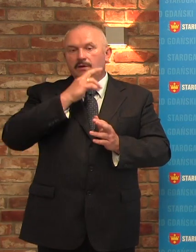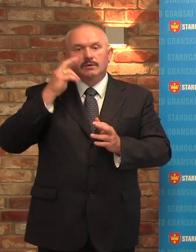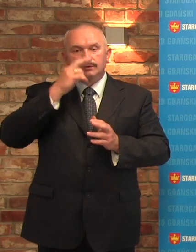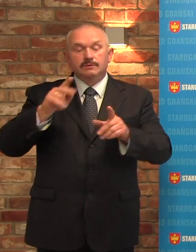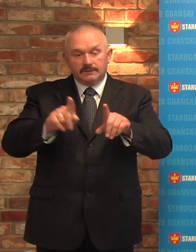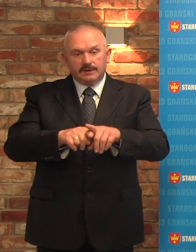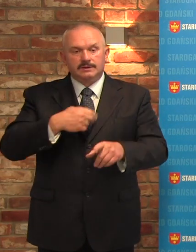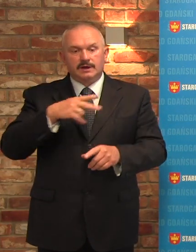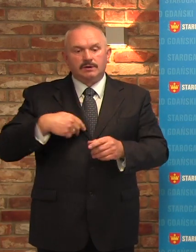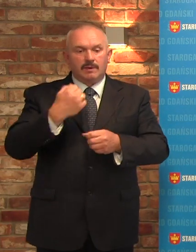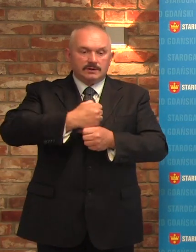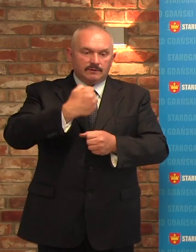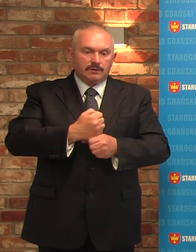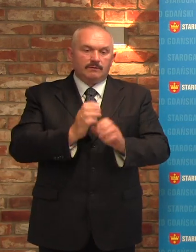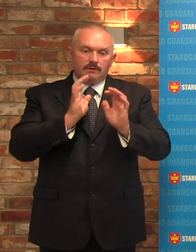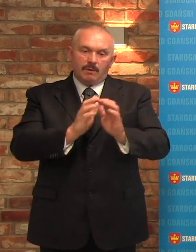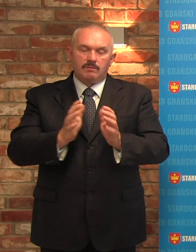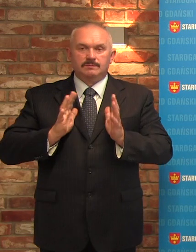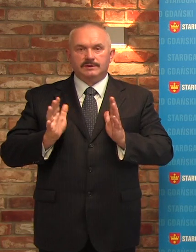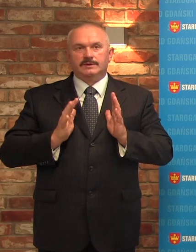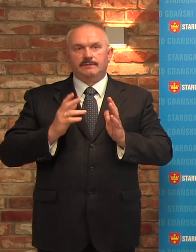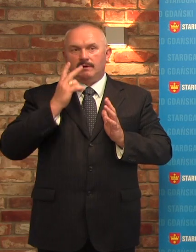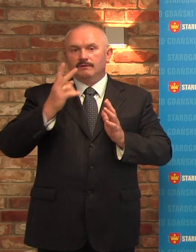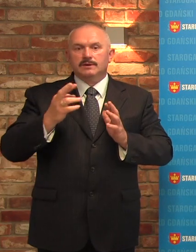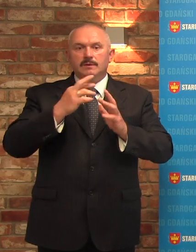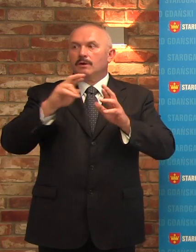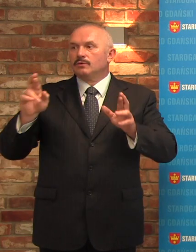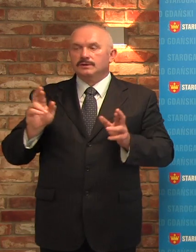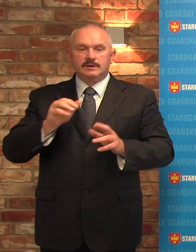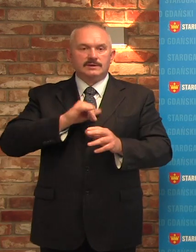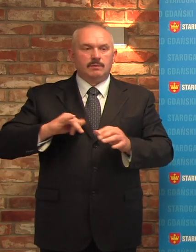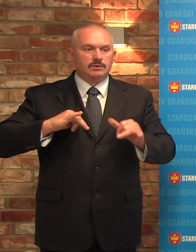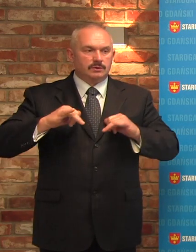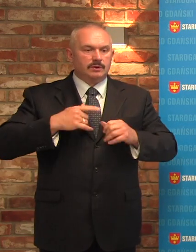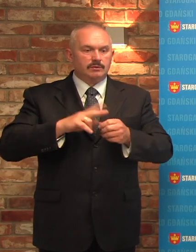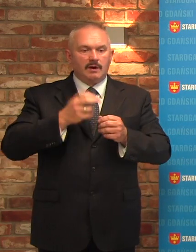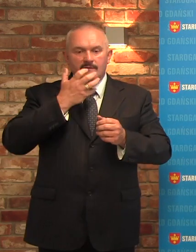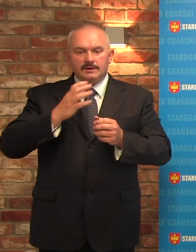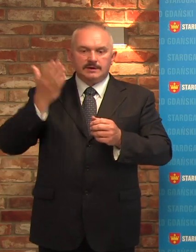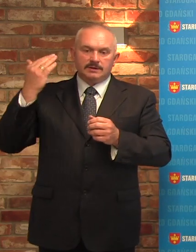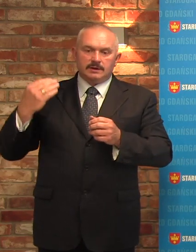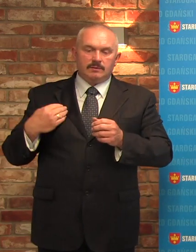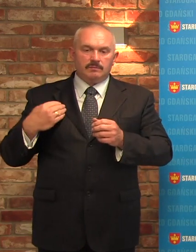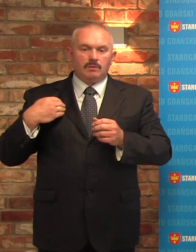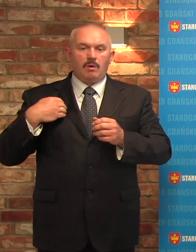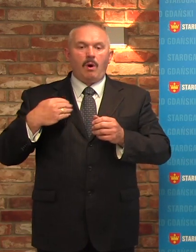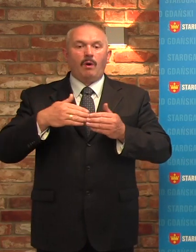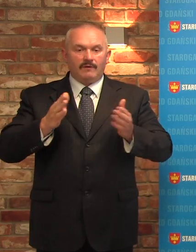bezpieczeństwo naszych pracowników. Sami widzimy co się dzieje w innych samorządach, przedszkola, które zostały otwarte, dzisiaj są